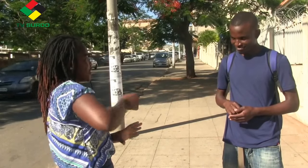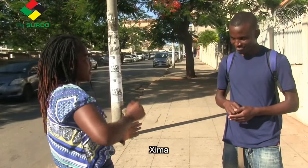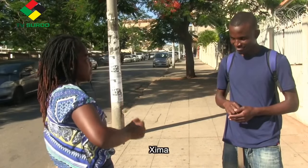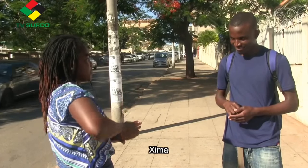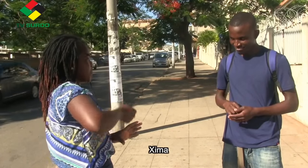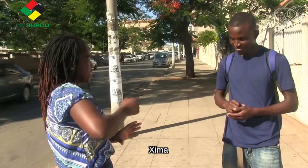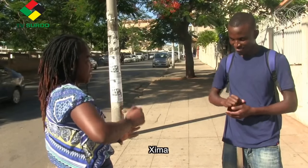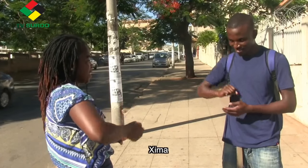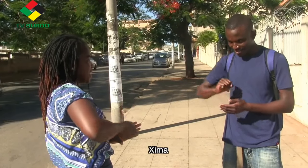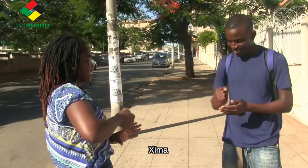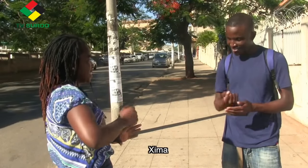Xima.